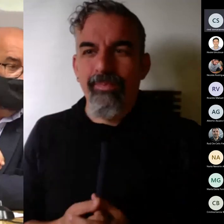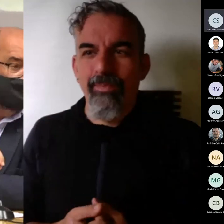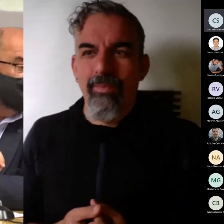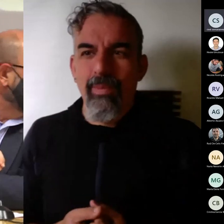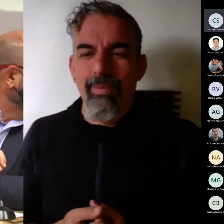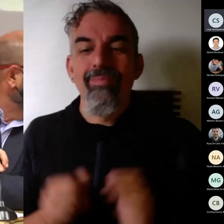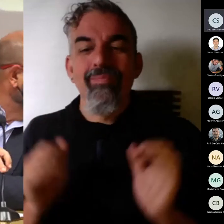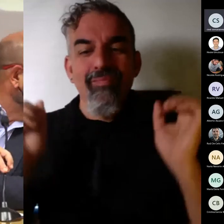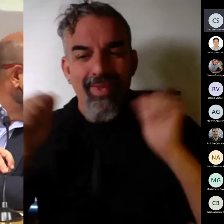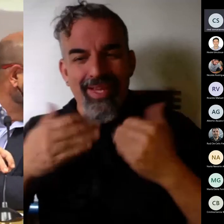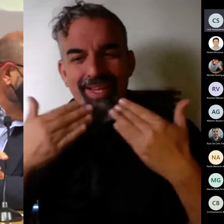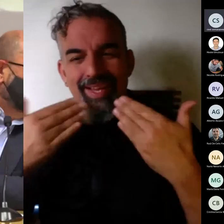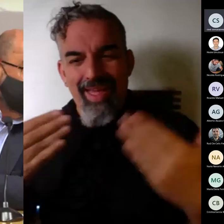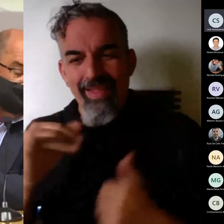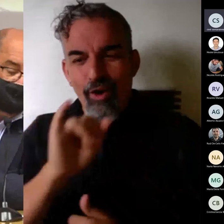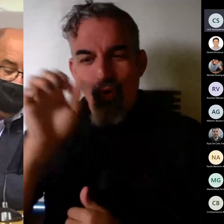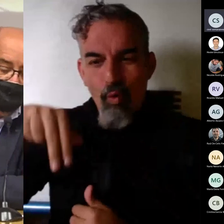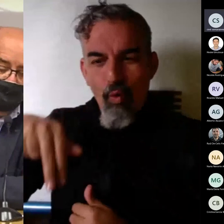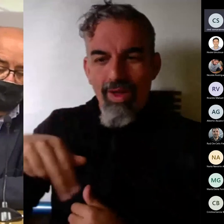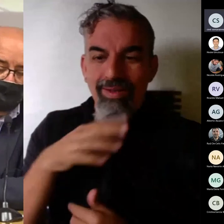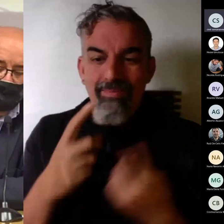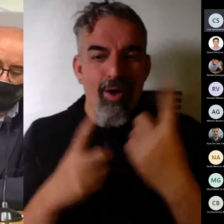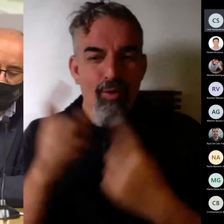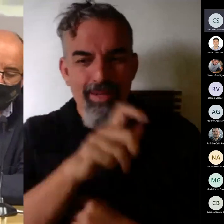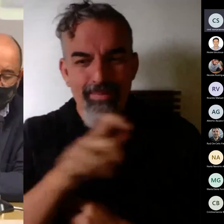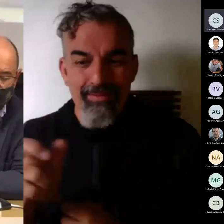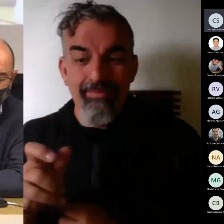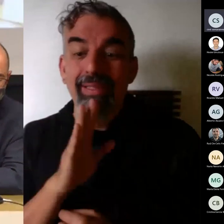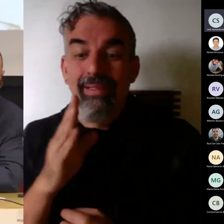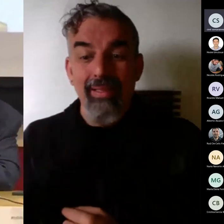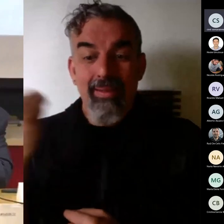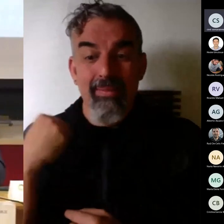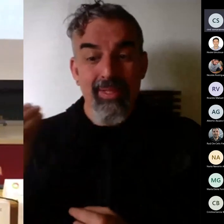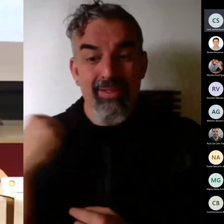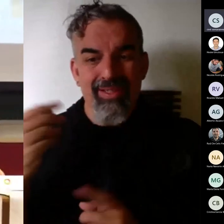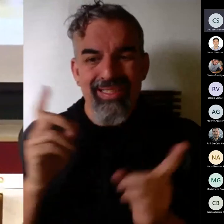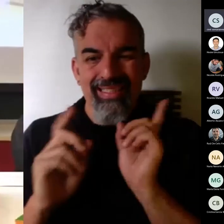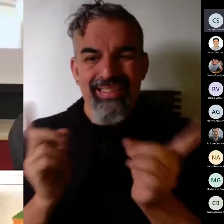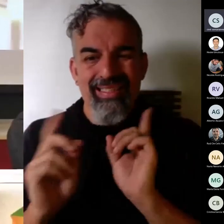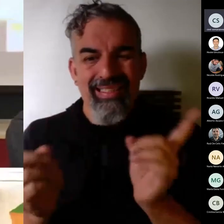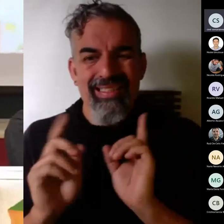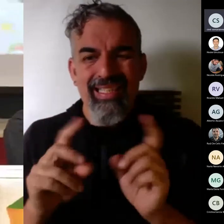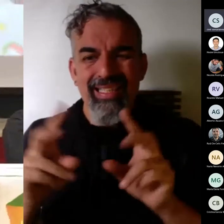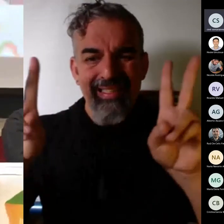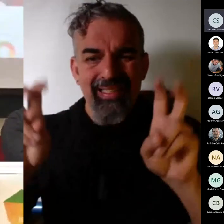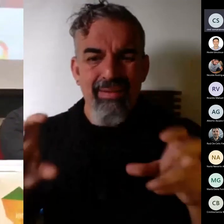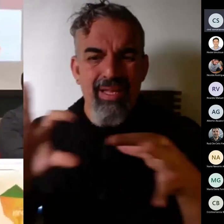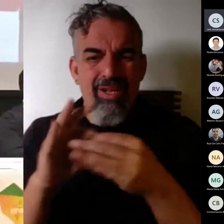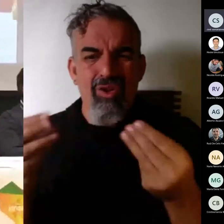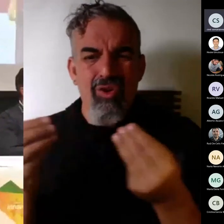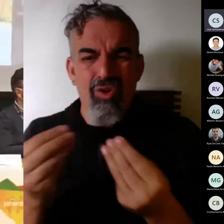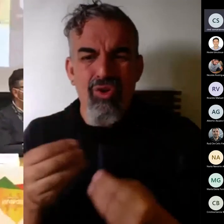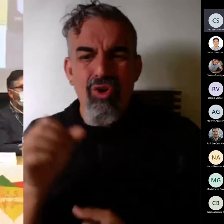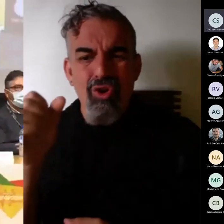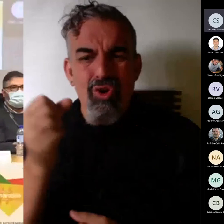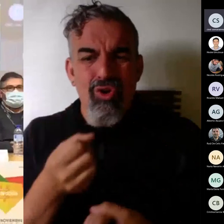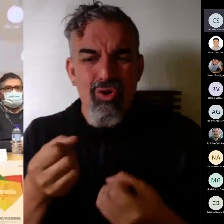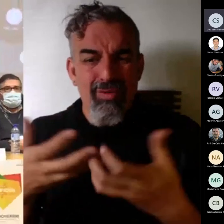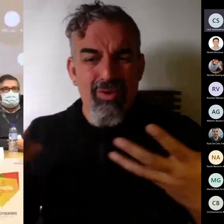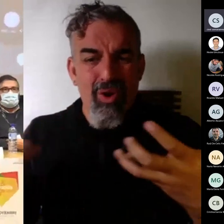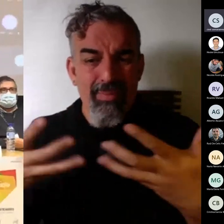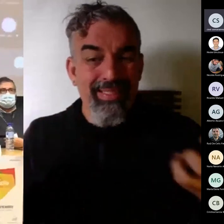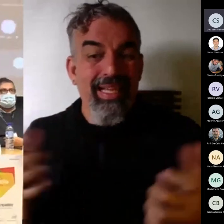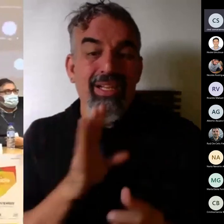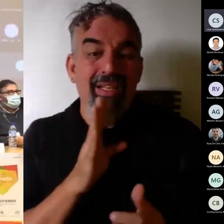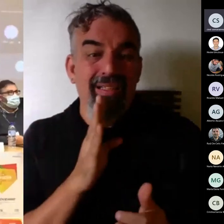gracias Juan Antonio bueno algunas de las preguntas que nos han hecho por el chat en realidad iban enlazadas con los comentarios que había y las preguntas de